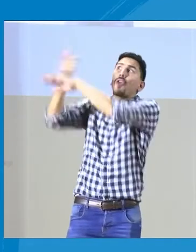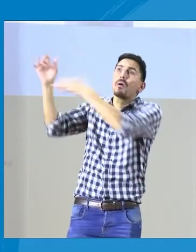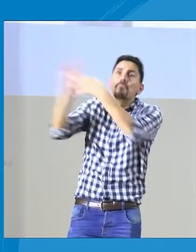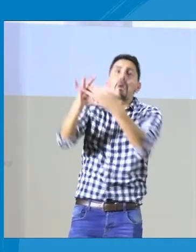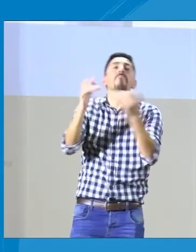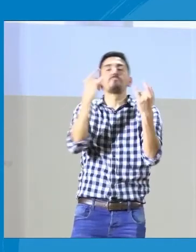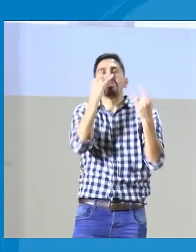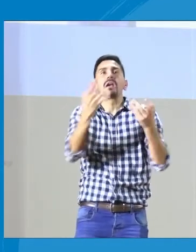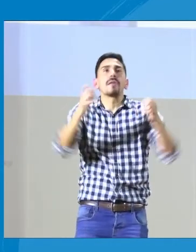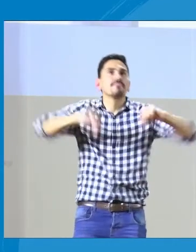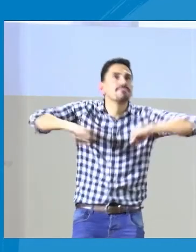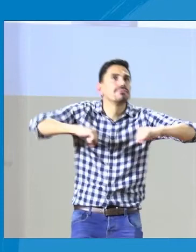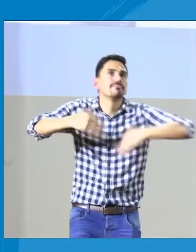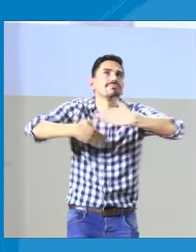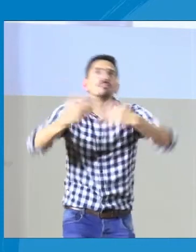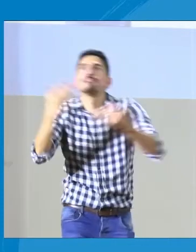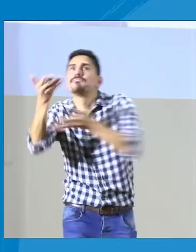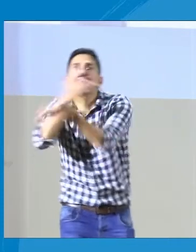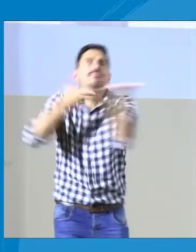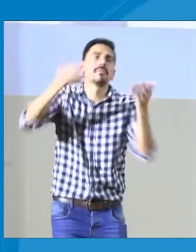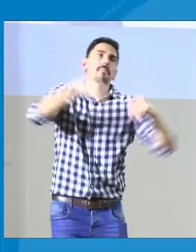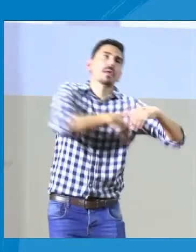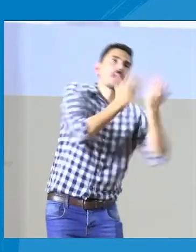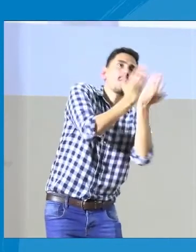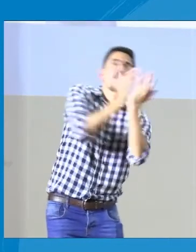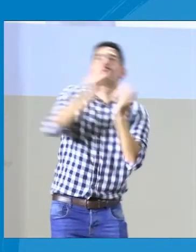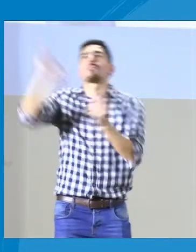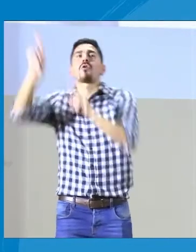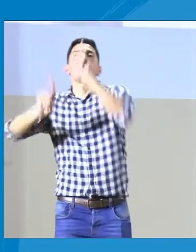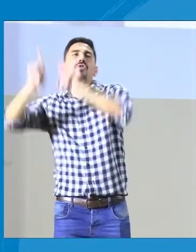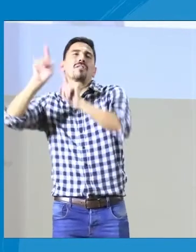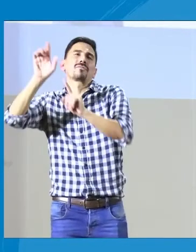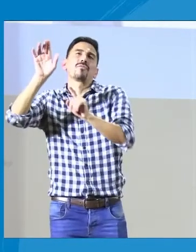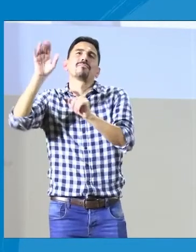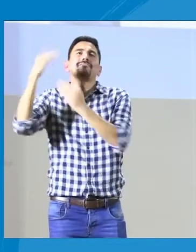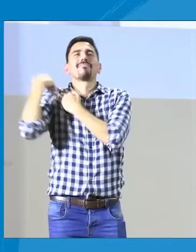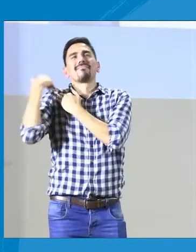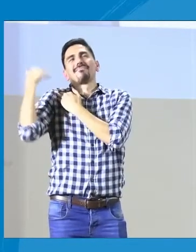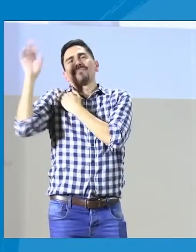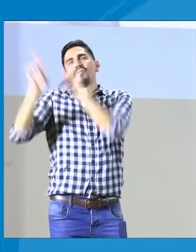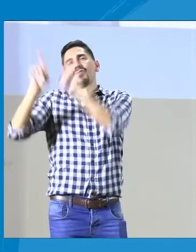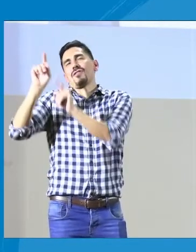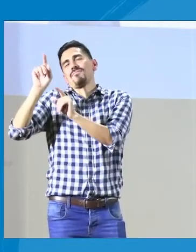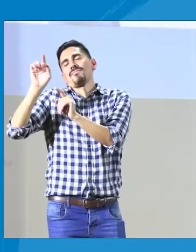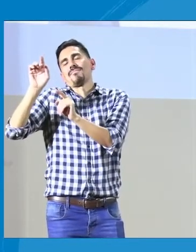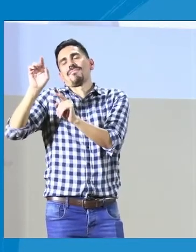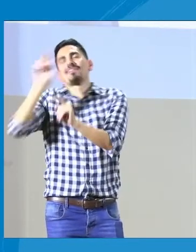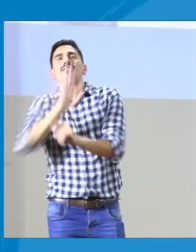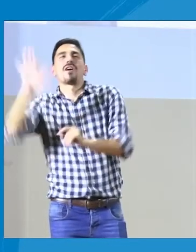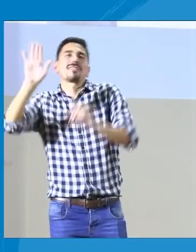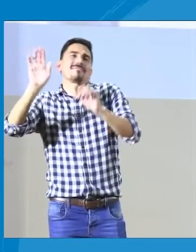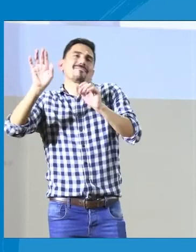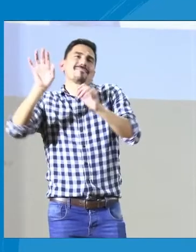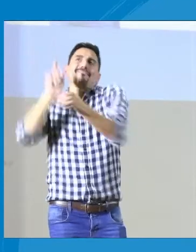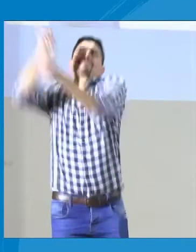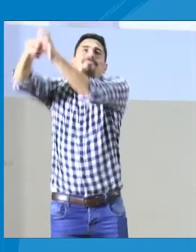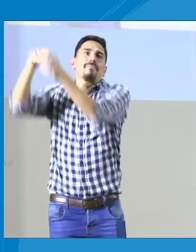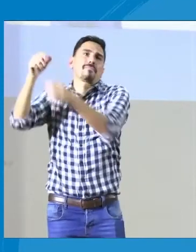conversaciones con las nuevas direcciones que hay dentro del Ministerio para poder hacer